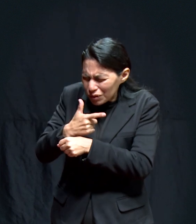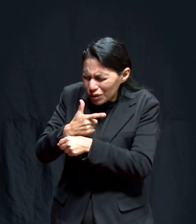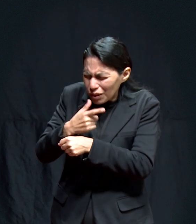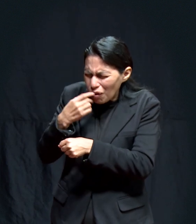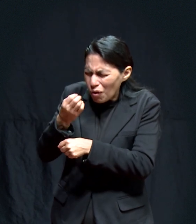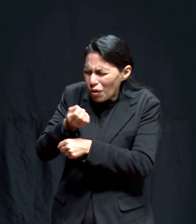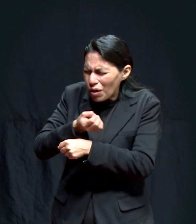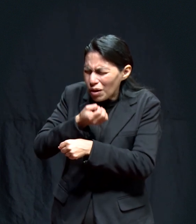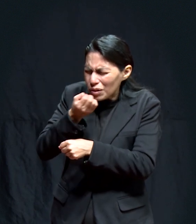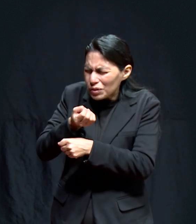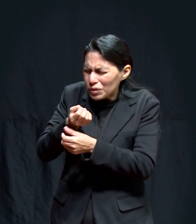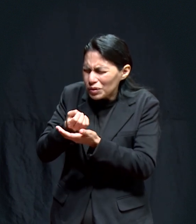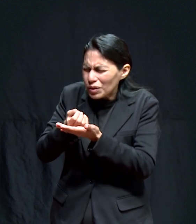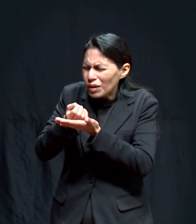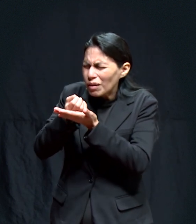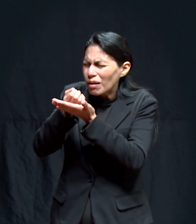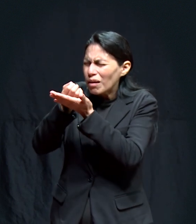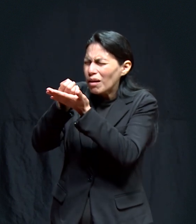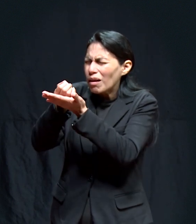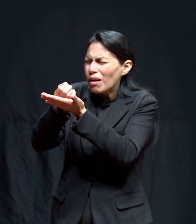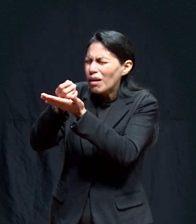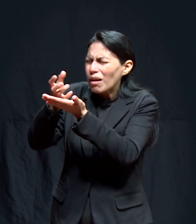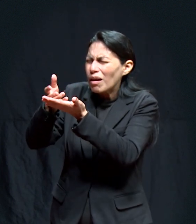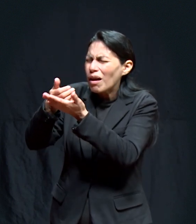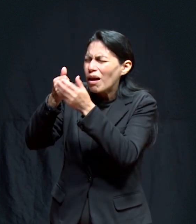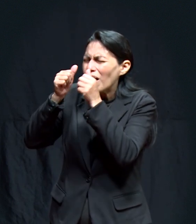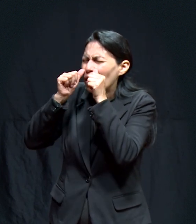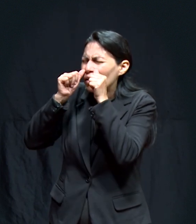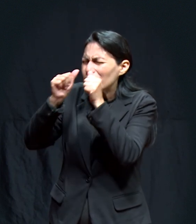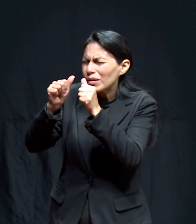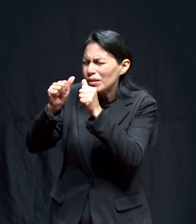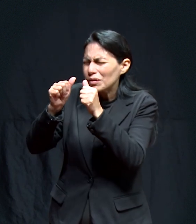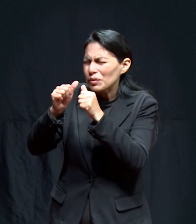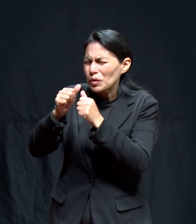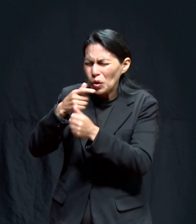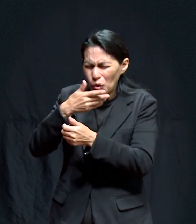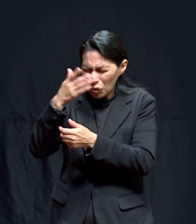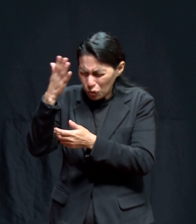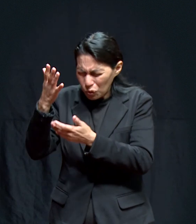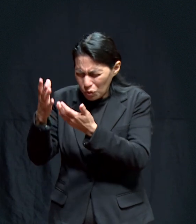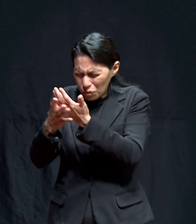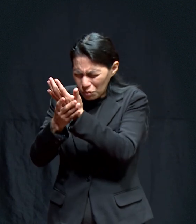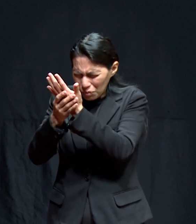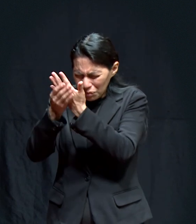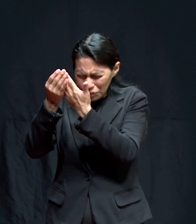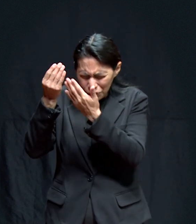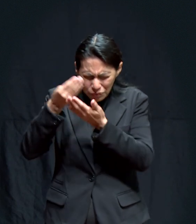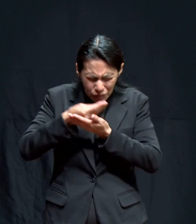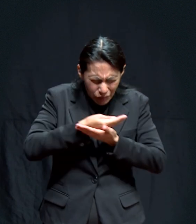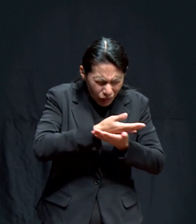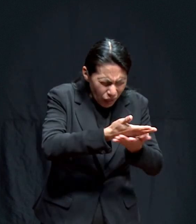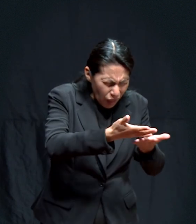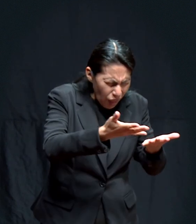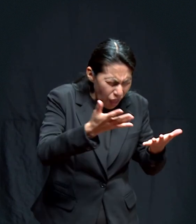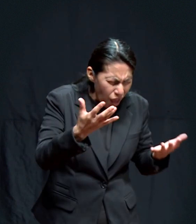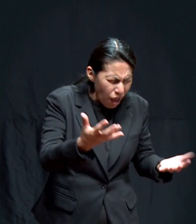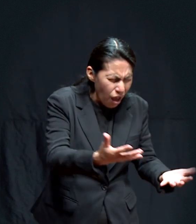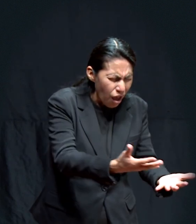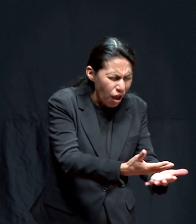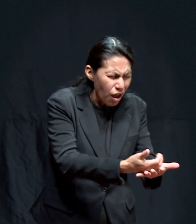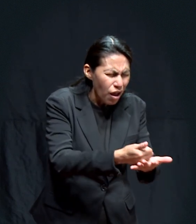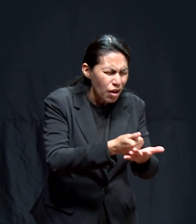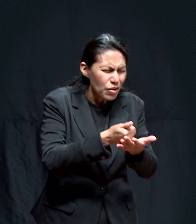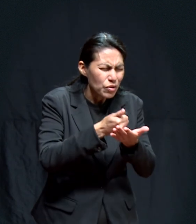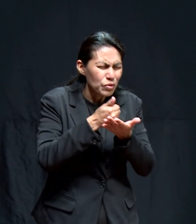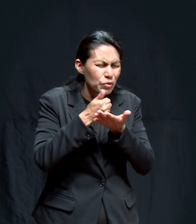plegarias Y que tu mano poderosa Se manifieste En la vida De todas Estas personas Que están Clamando a ti